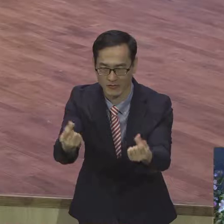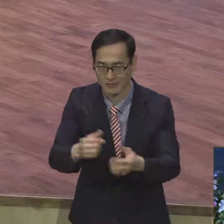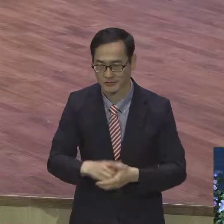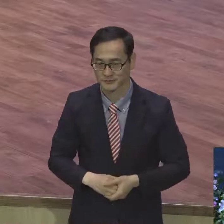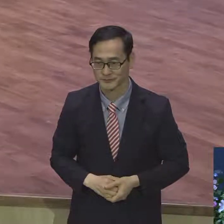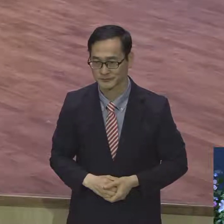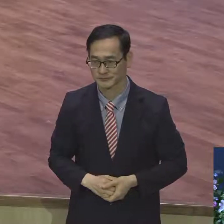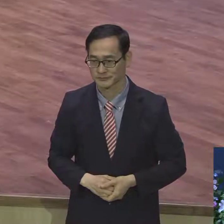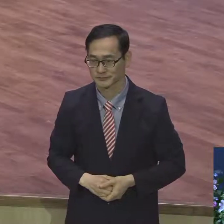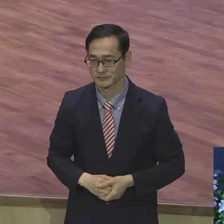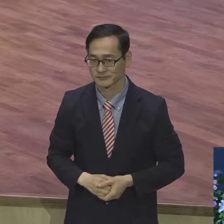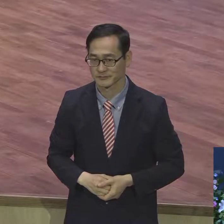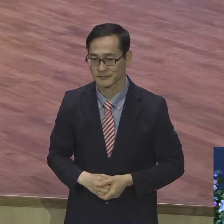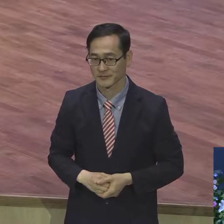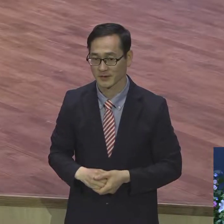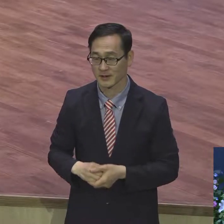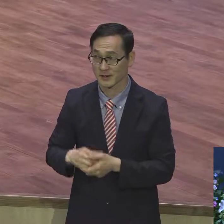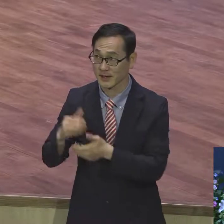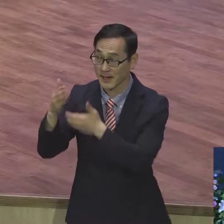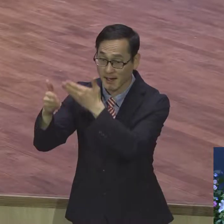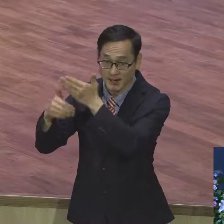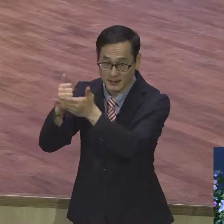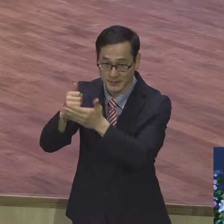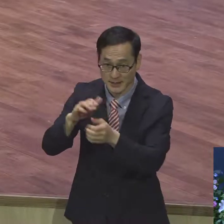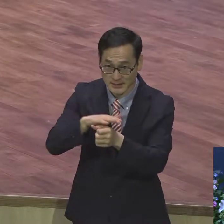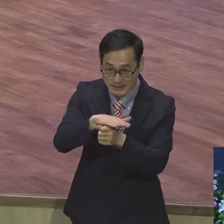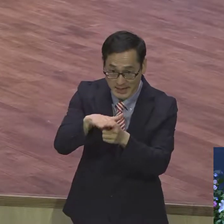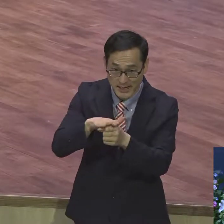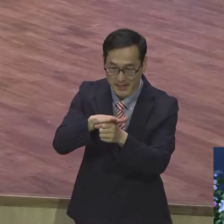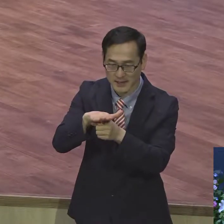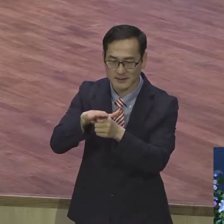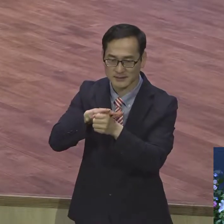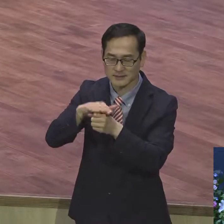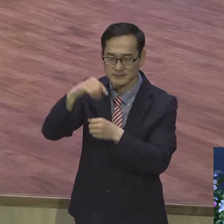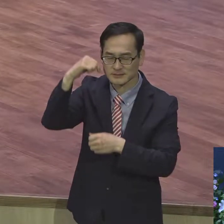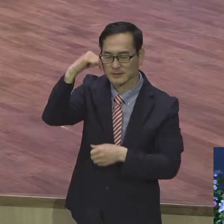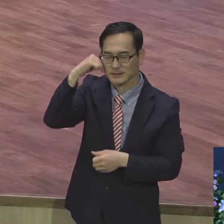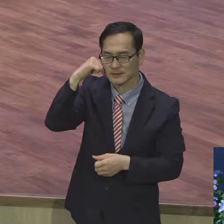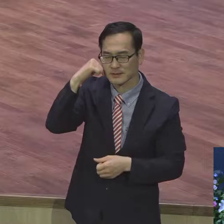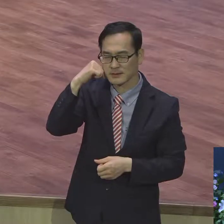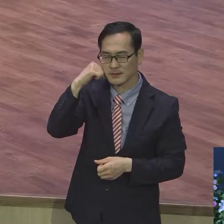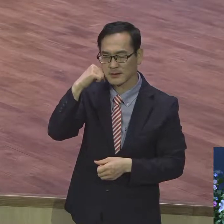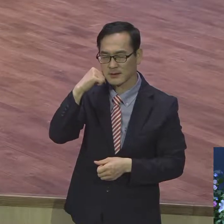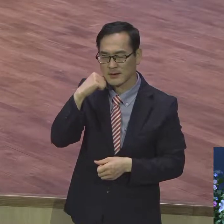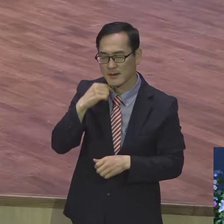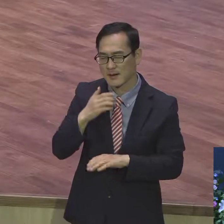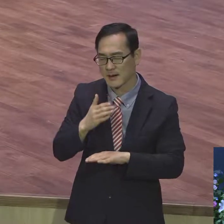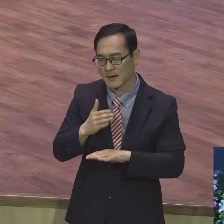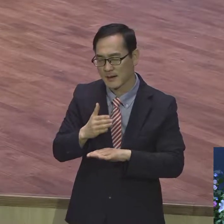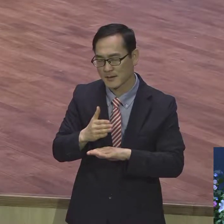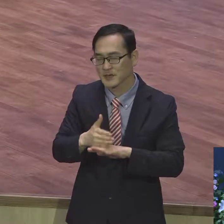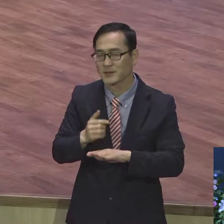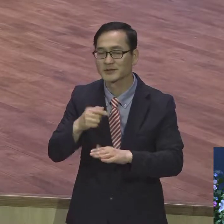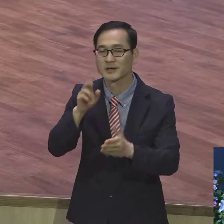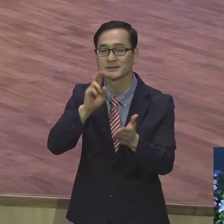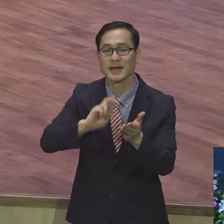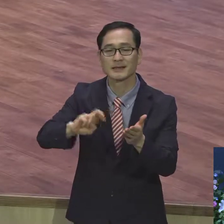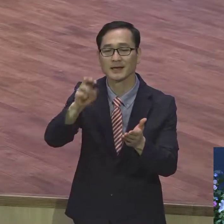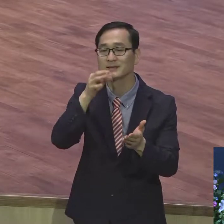하나님의 사랑을 느끼면서 한 찬송이 304장이 있어요. 뭐라고 표현합니까?